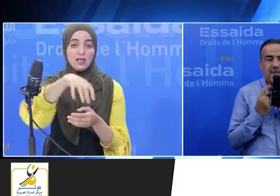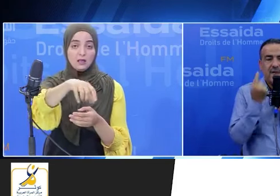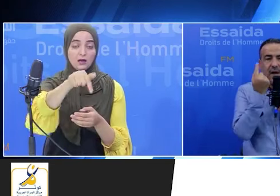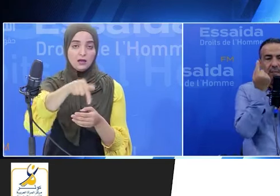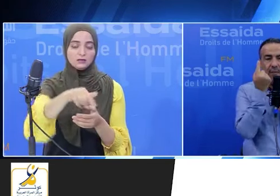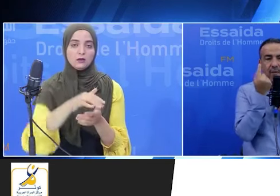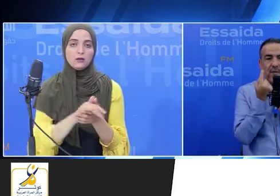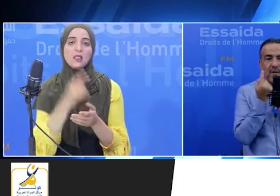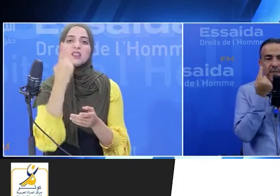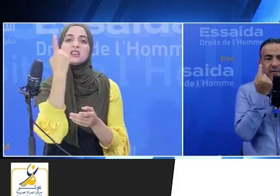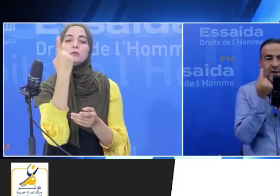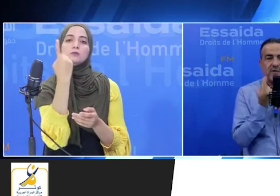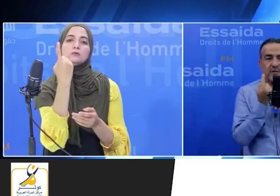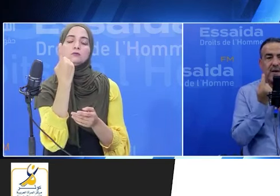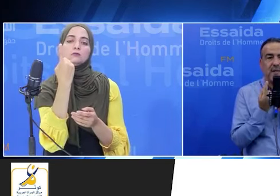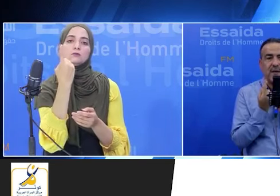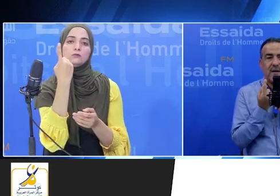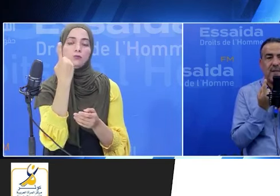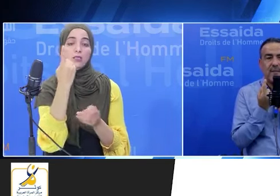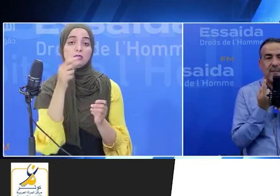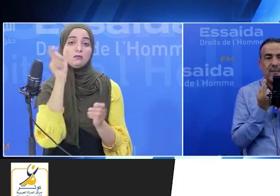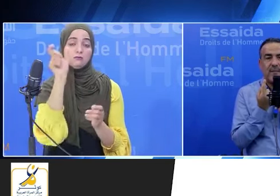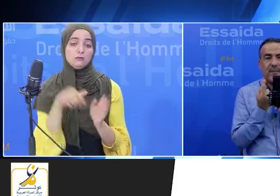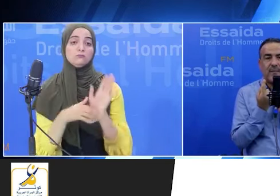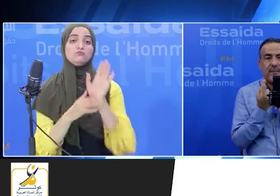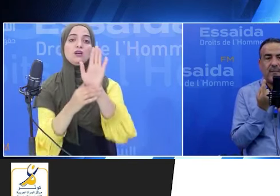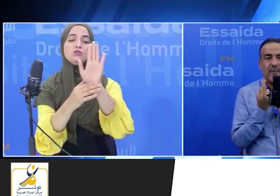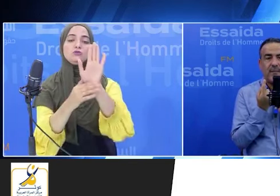مش انتخبوا يمشي براشخوا واحد برك